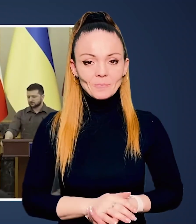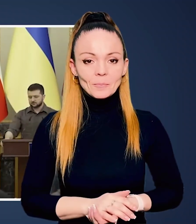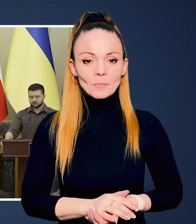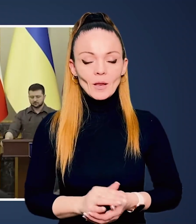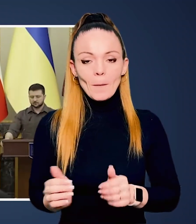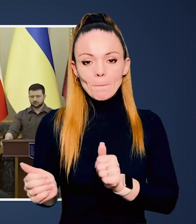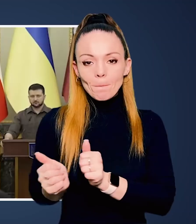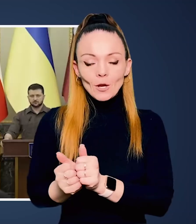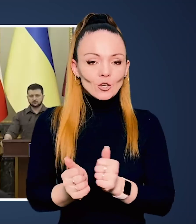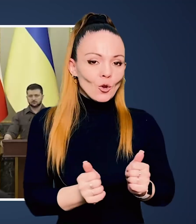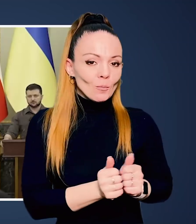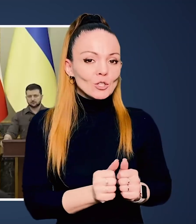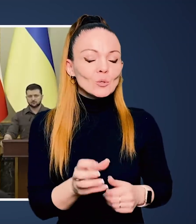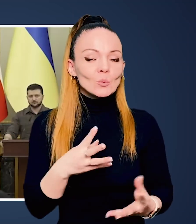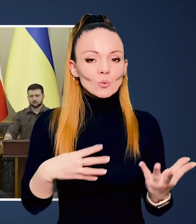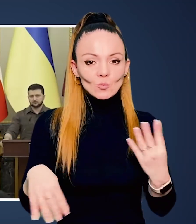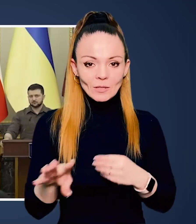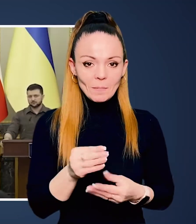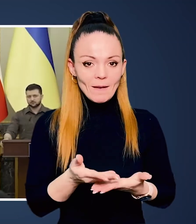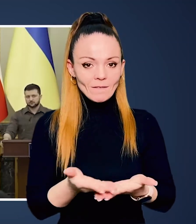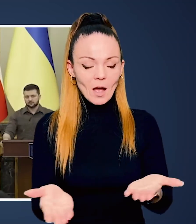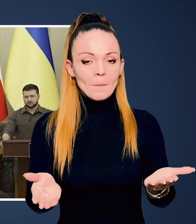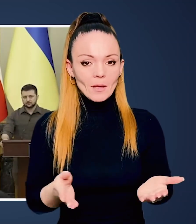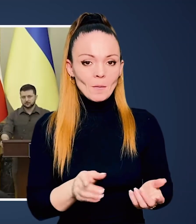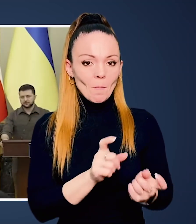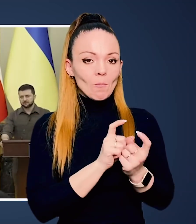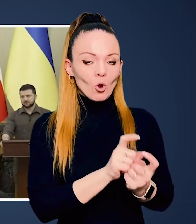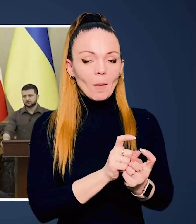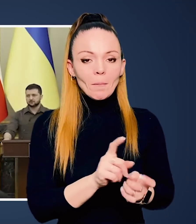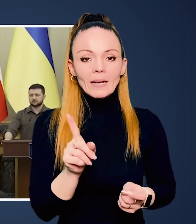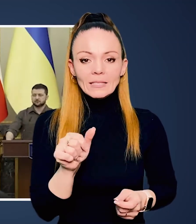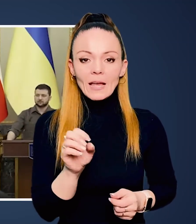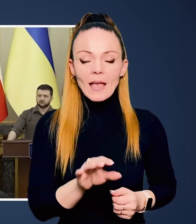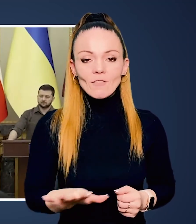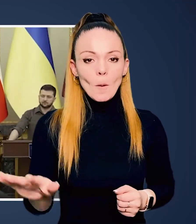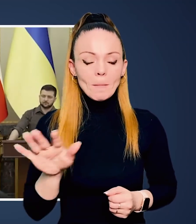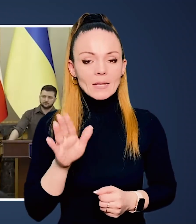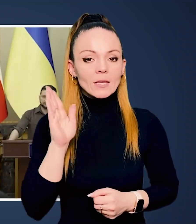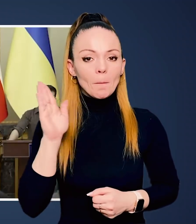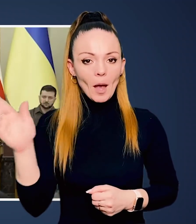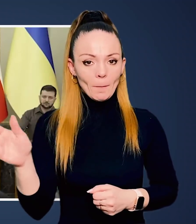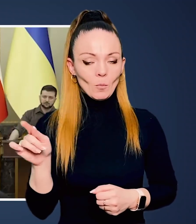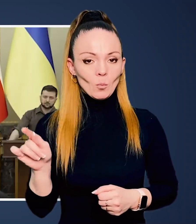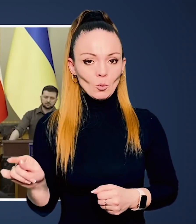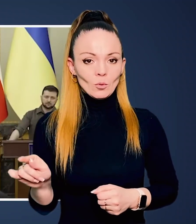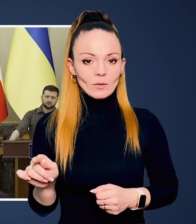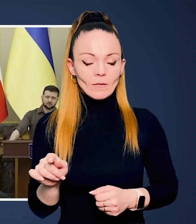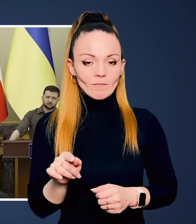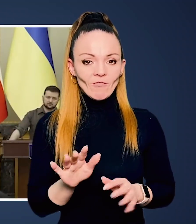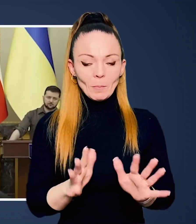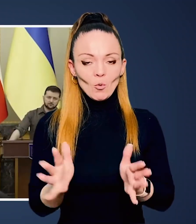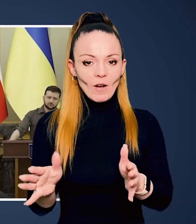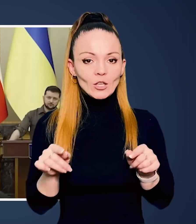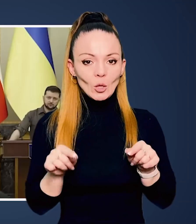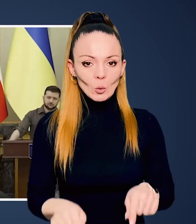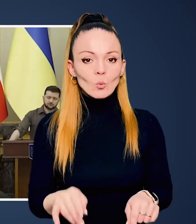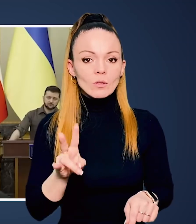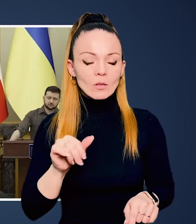Києві. Плічо в плічо з усіма вами. Боротьба за європейське майбутнє